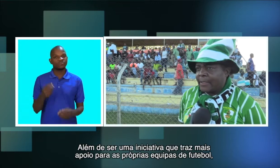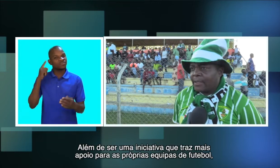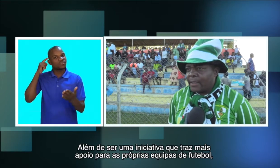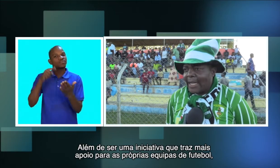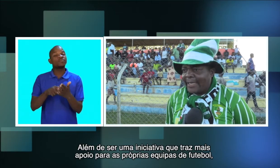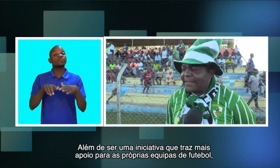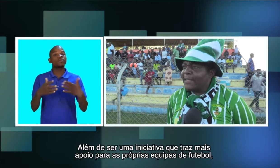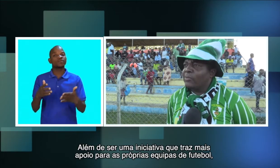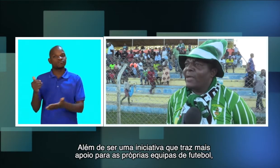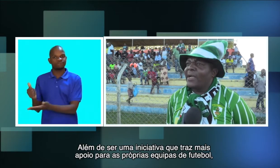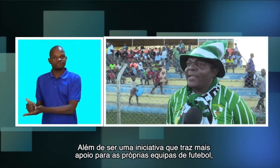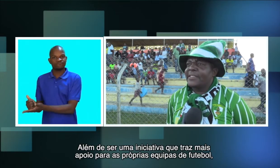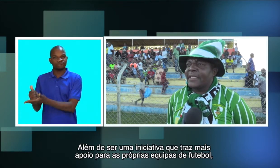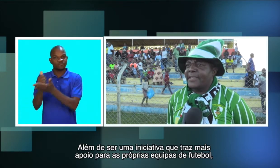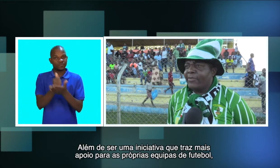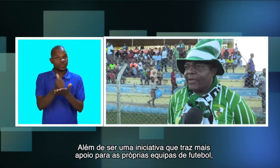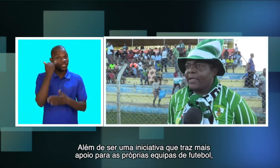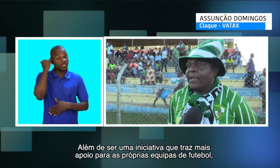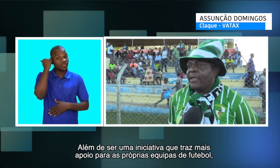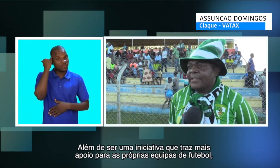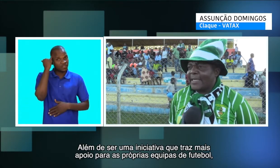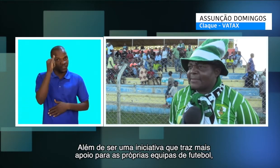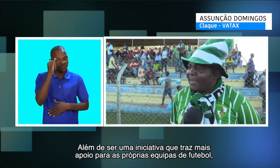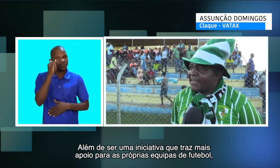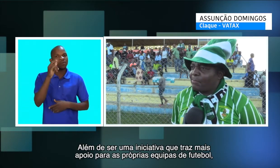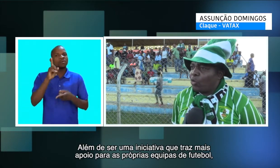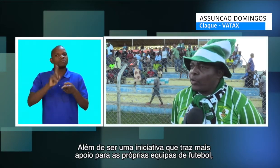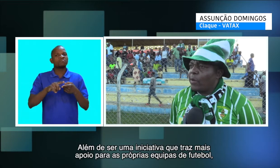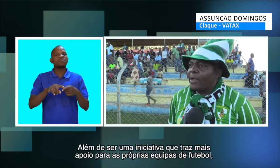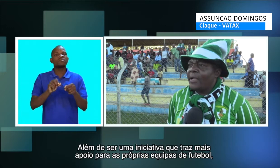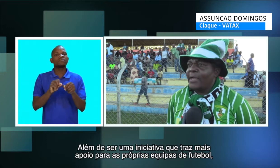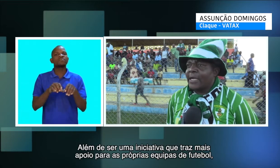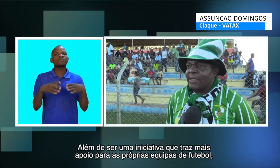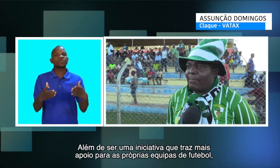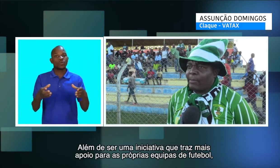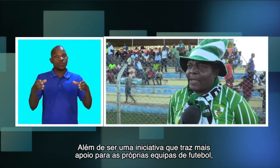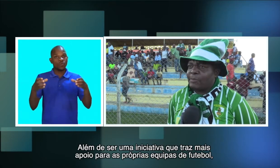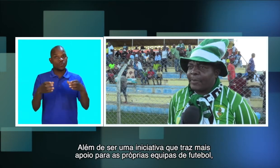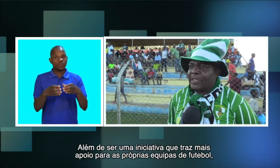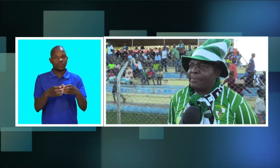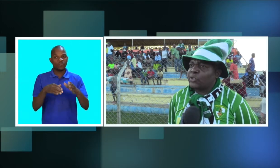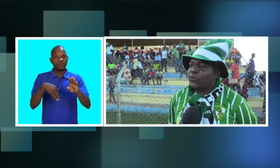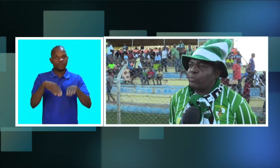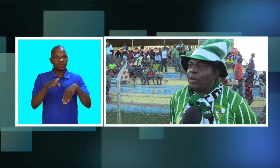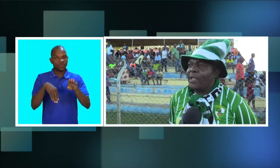Além de ser uma iniciativa que traz mais apoio em relação às próprias equipas de futebol,